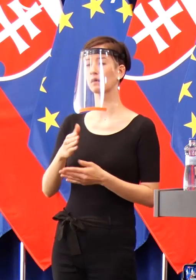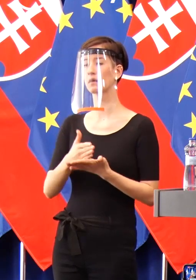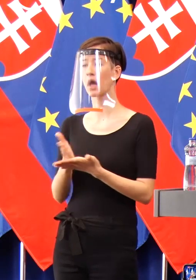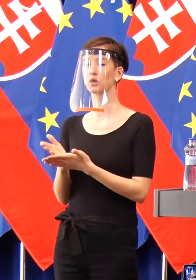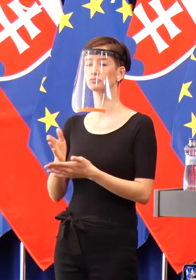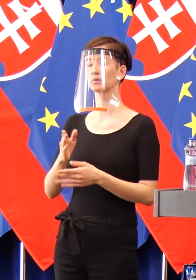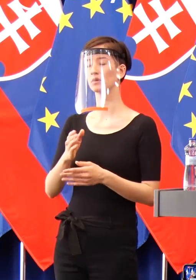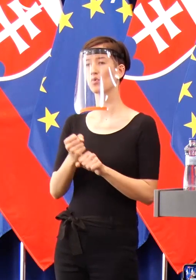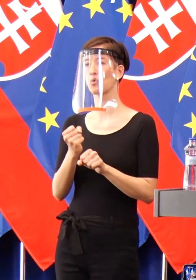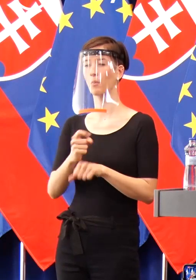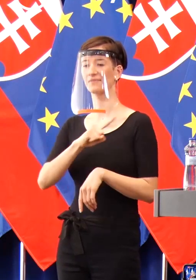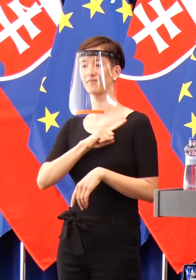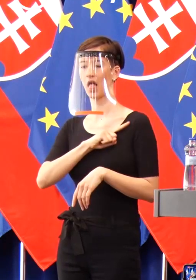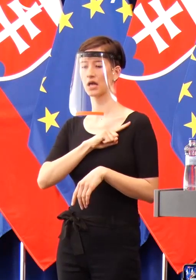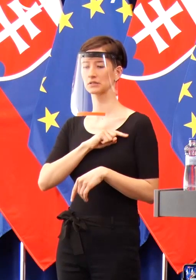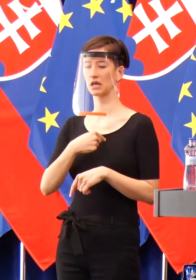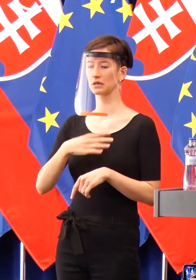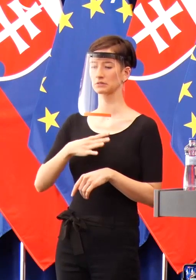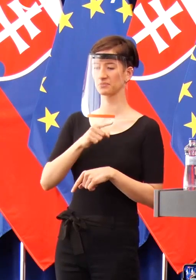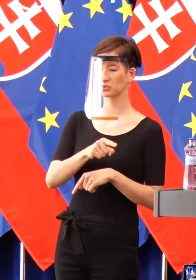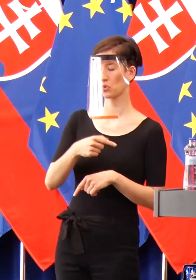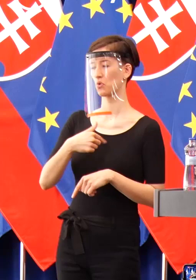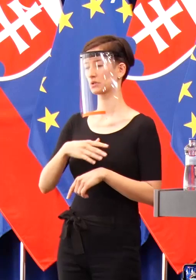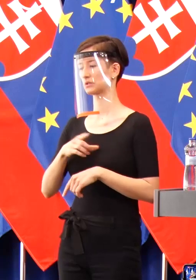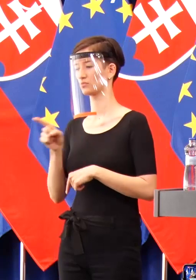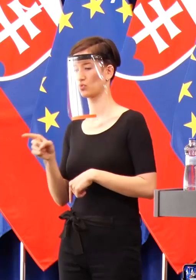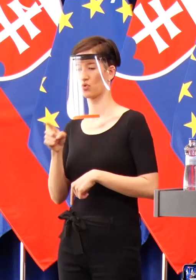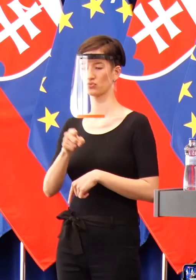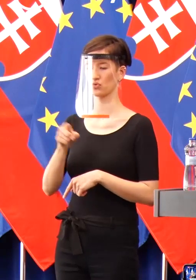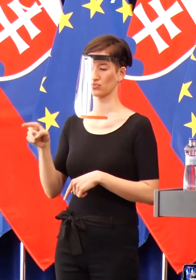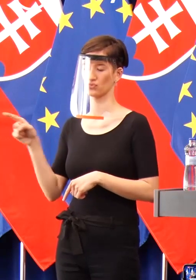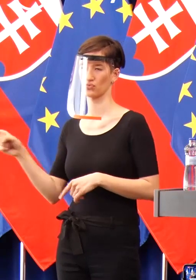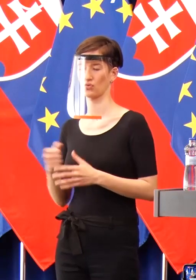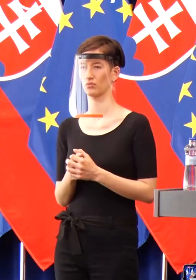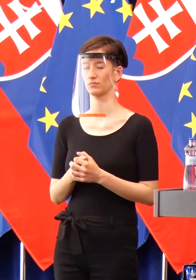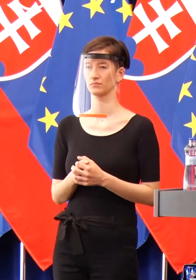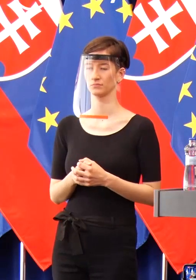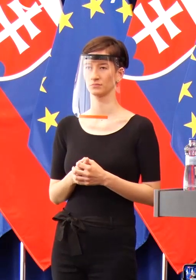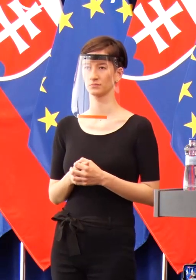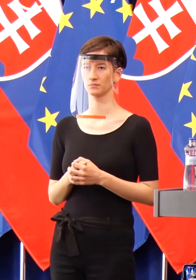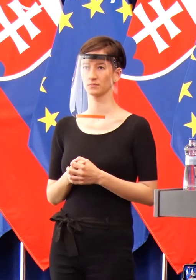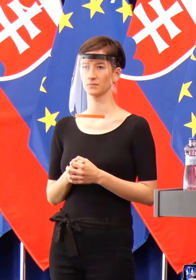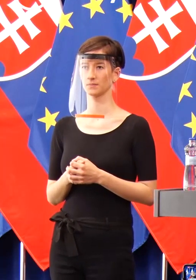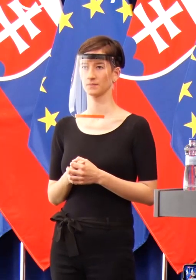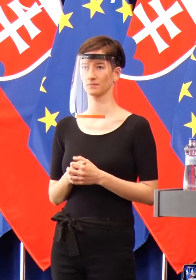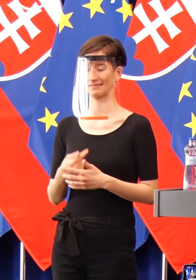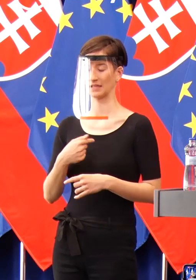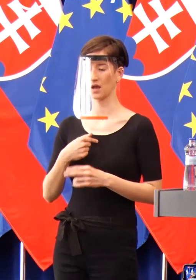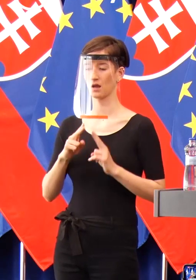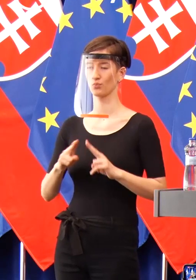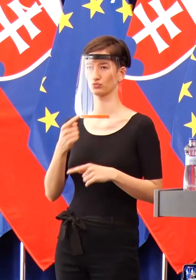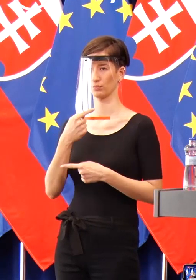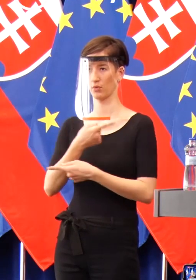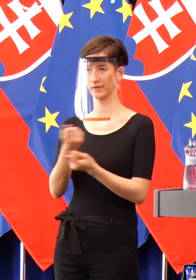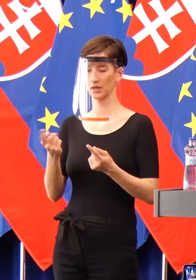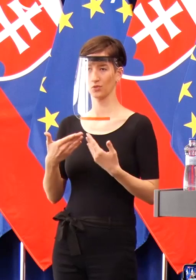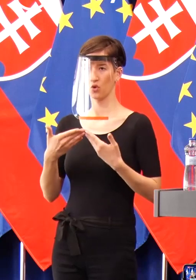piesočku a silou, mocov pozerať na budúce voľby a strážiť si nejaké percentá. Za seba môžem povedať,